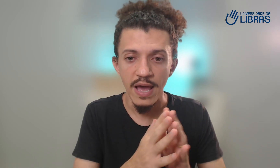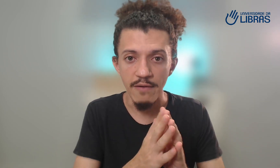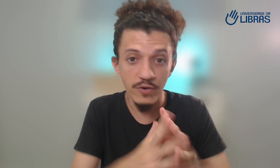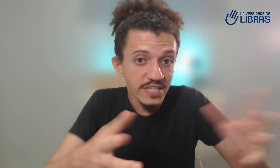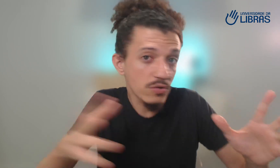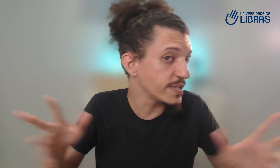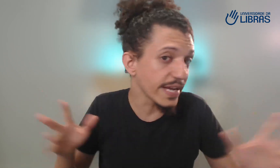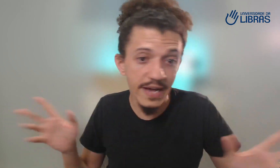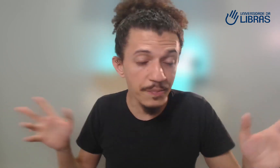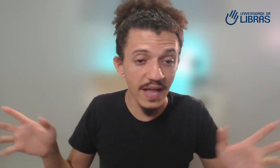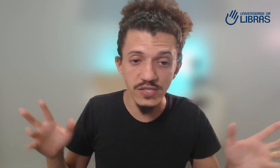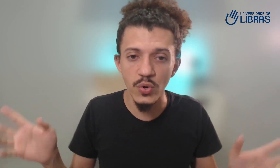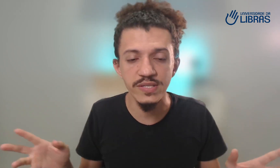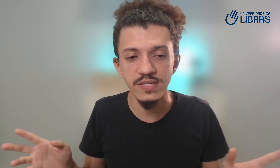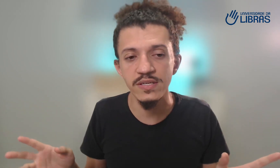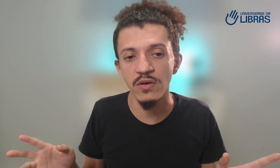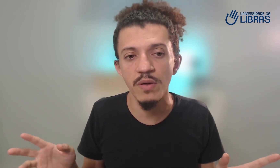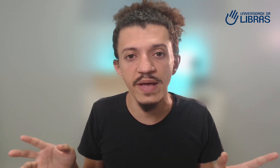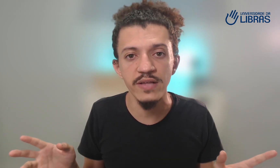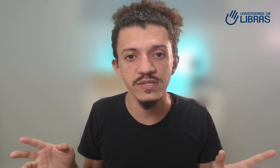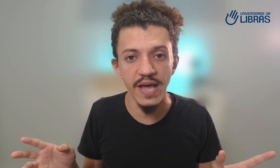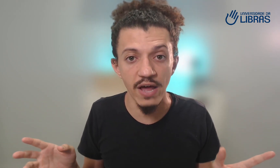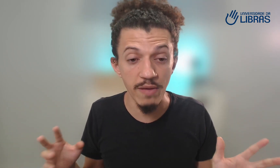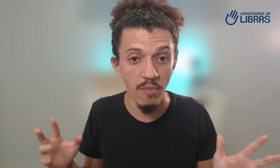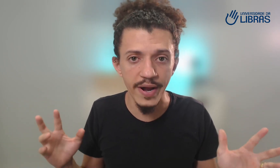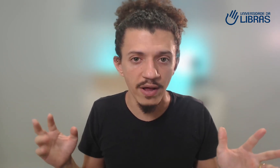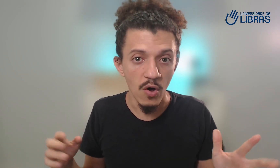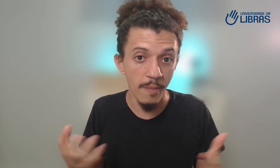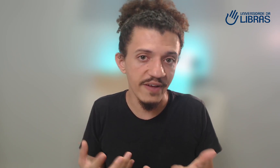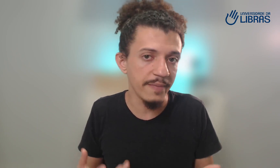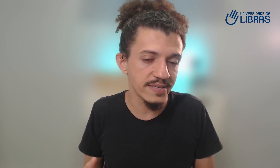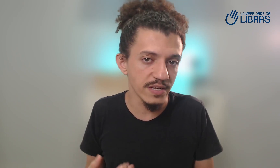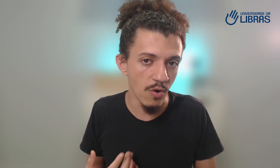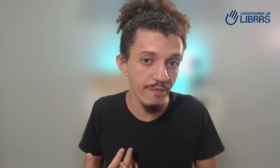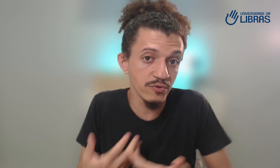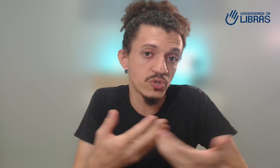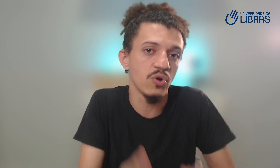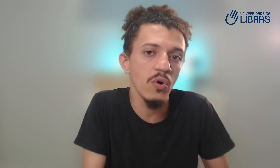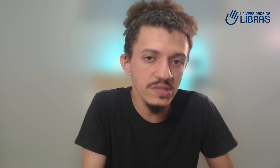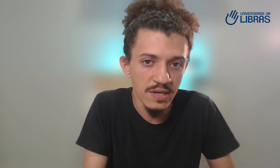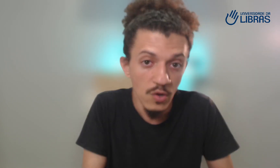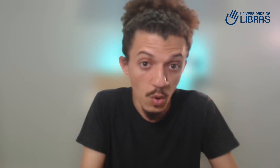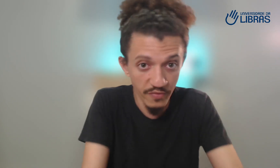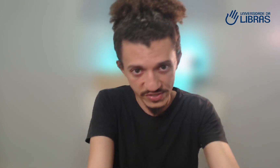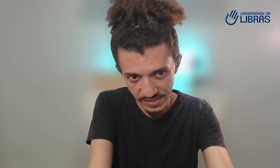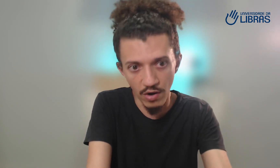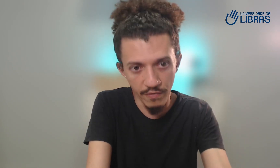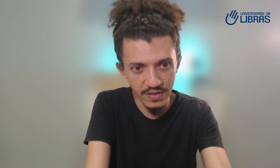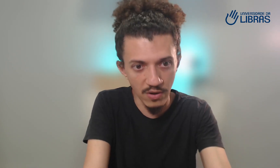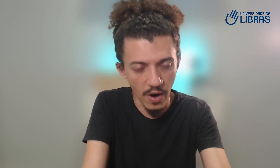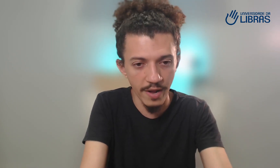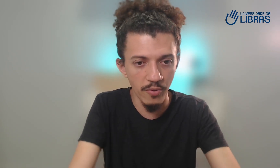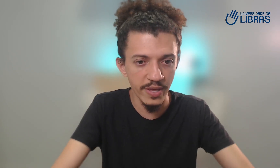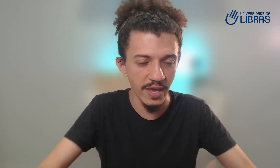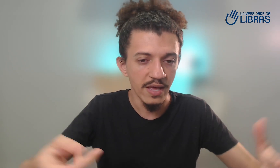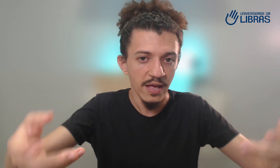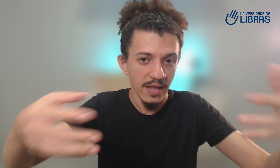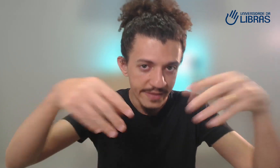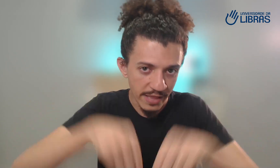você já consegue captar as coisas que estão no ambiente externo, embora, obviamente, você não ouve os sons, como você está ouvindo agora, porque dentro